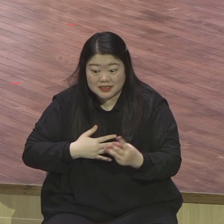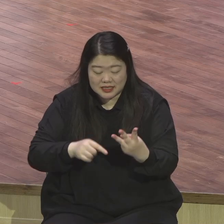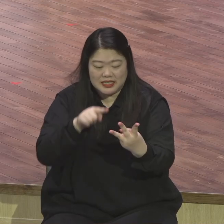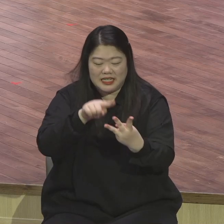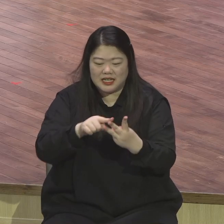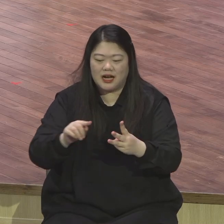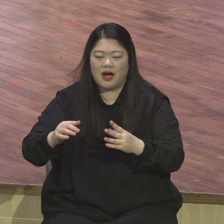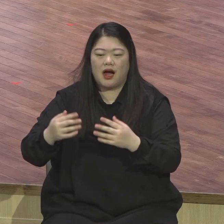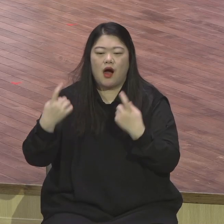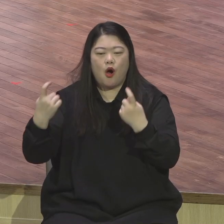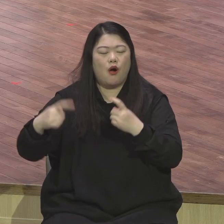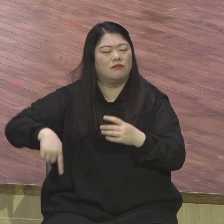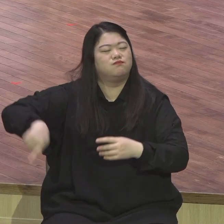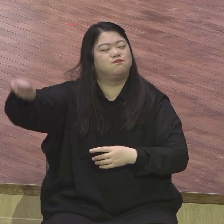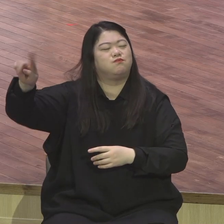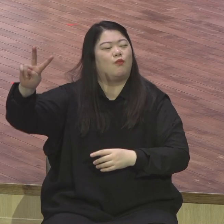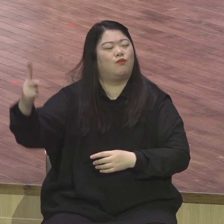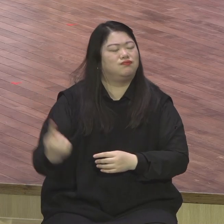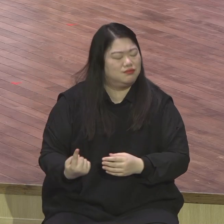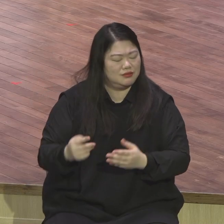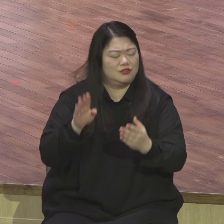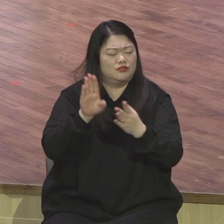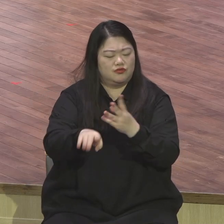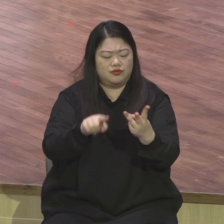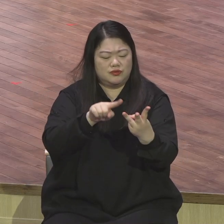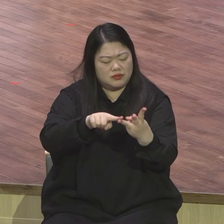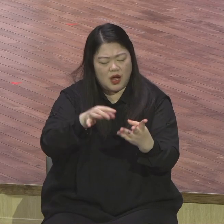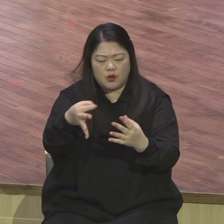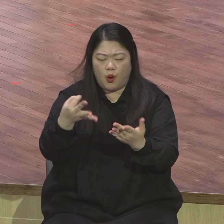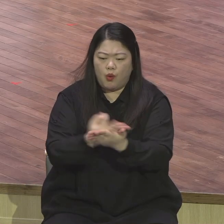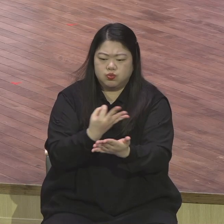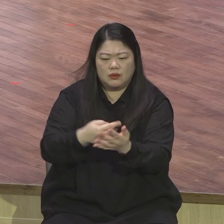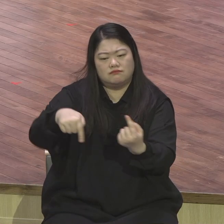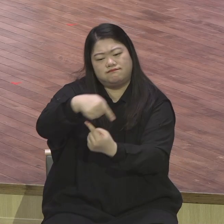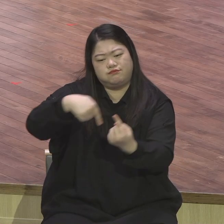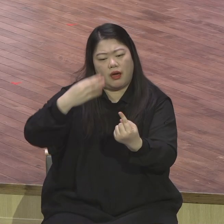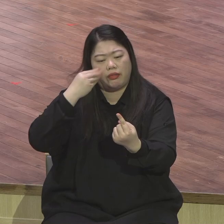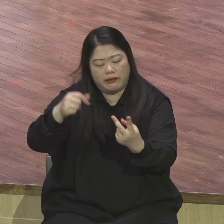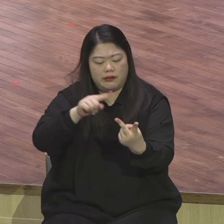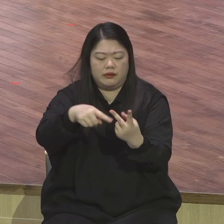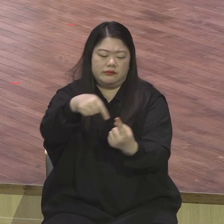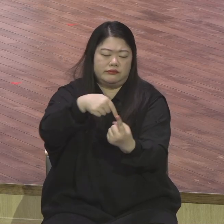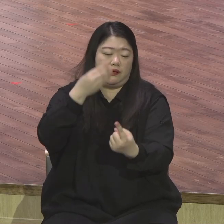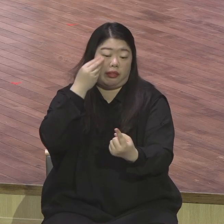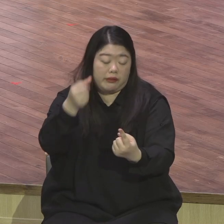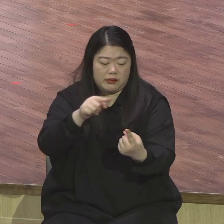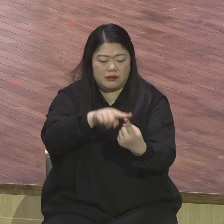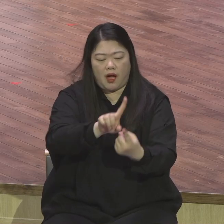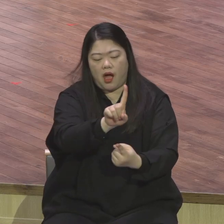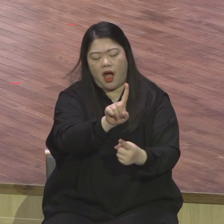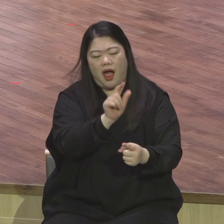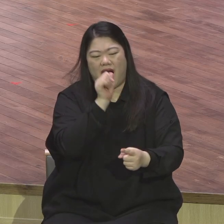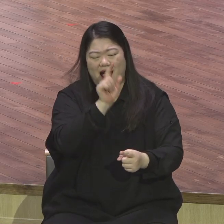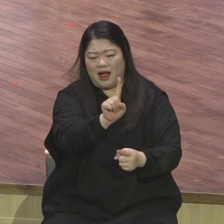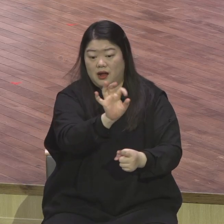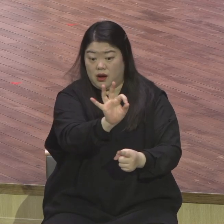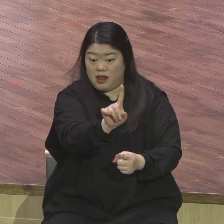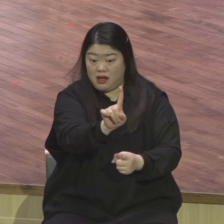가만히 있는 것은 결코 복음의 본질이 아니에요 이유 없습니다 가만히 있는 것은 복음의